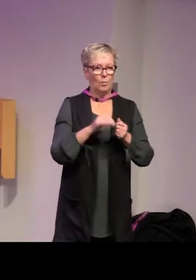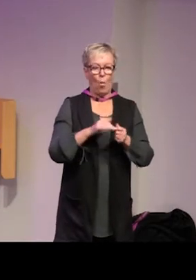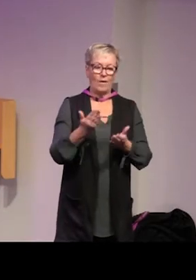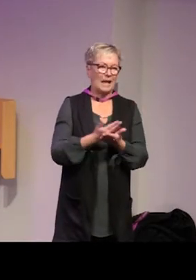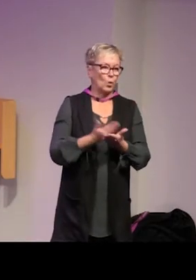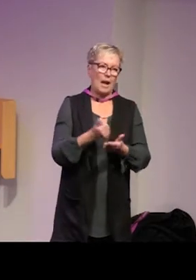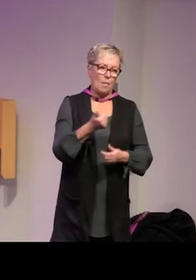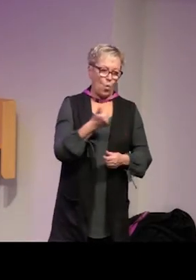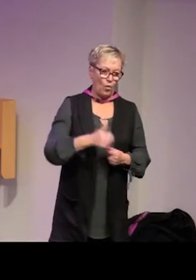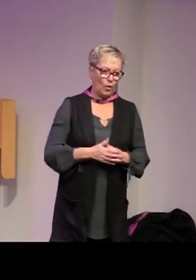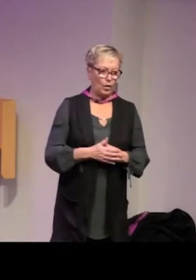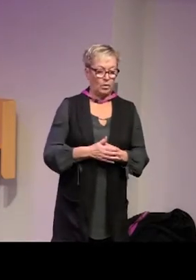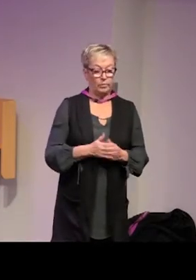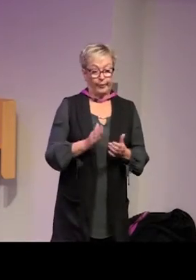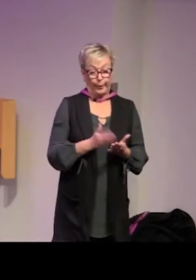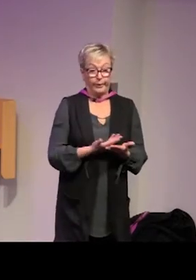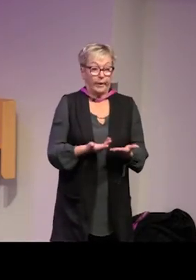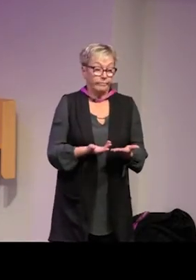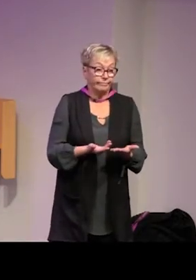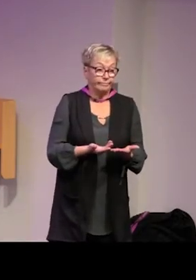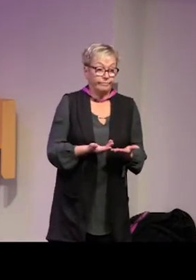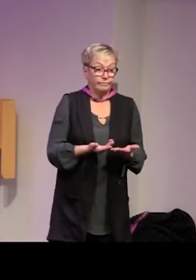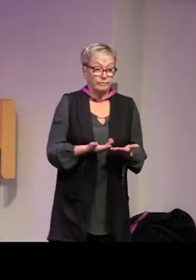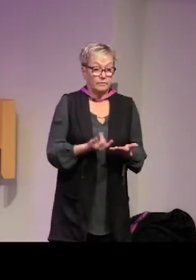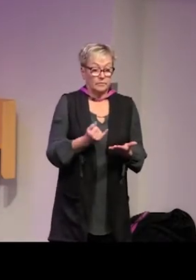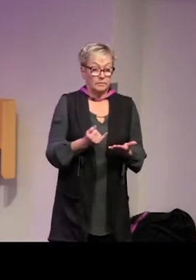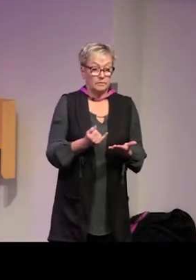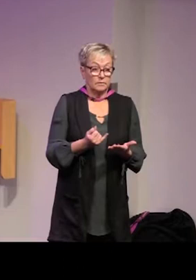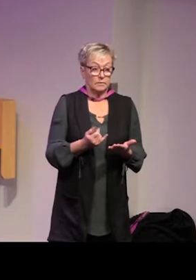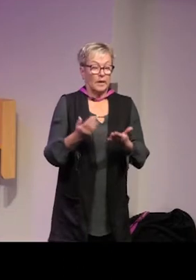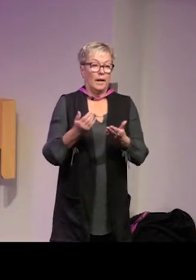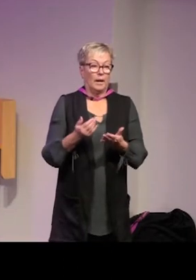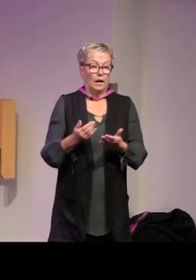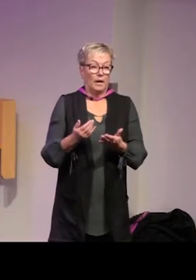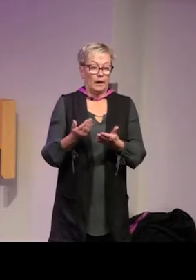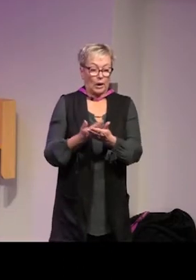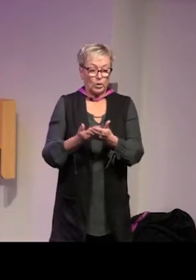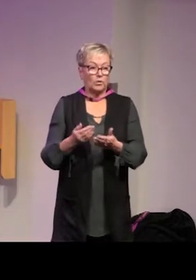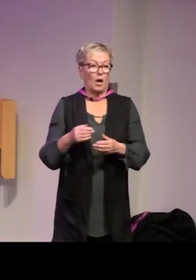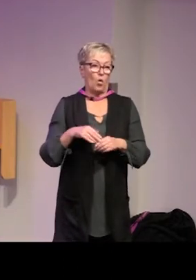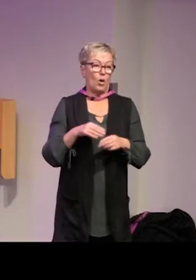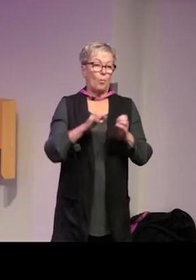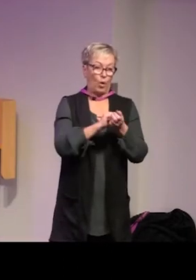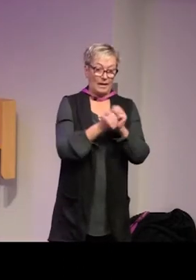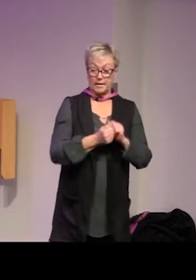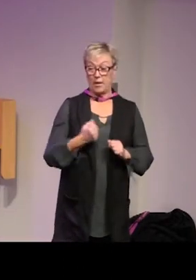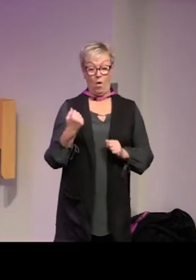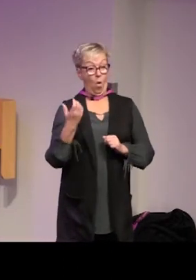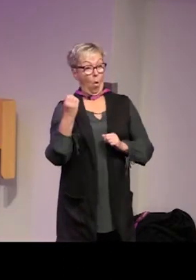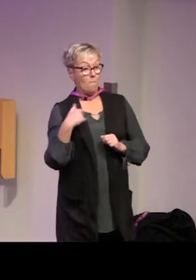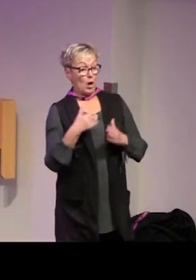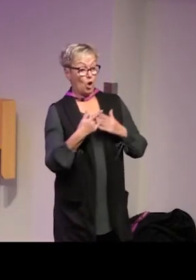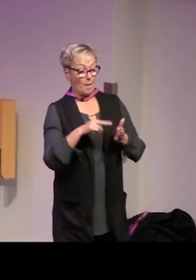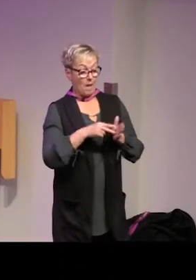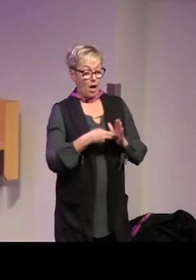alltid i helt rationella behov utan helt enkelt i rationella behov politiska behov så man gör